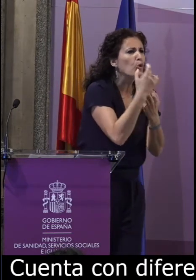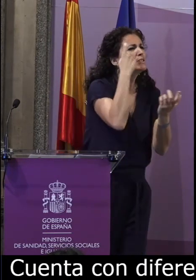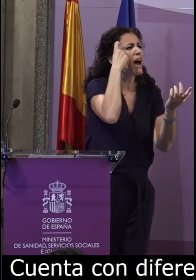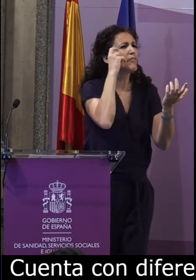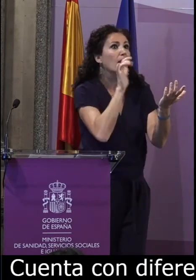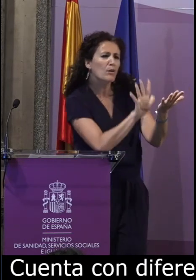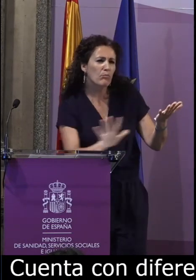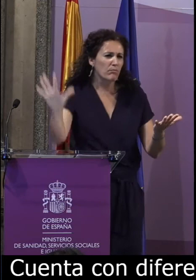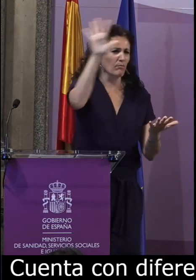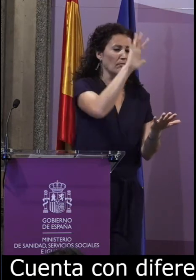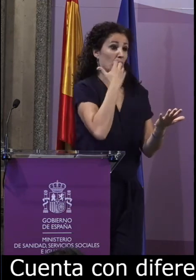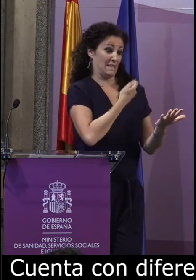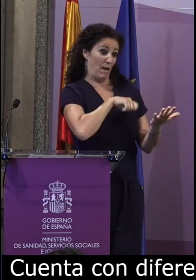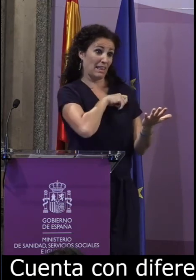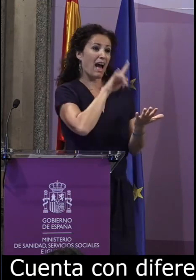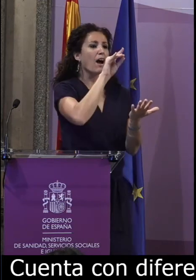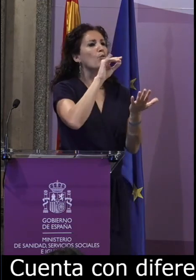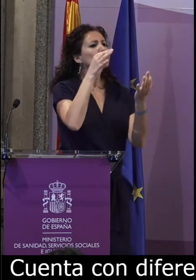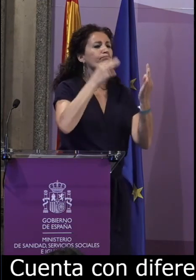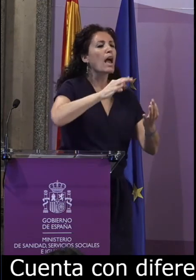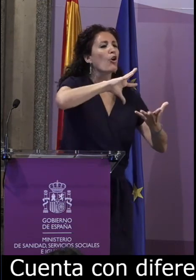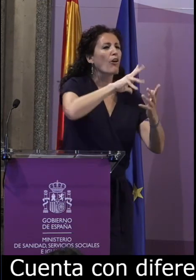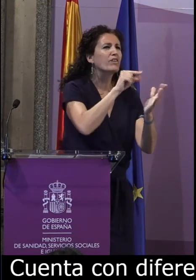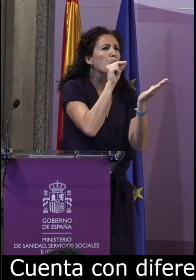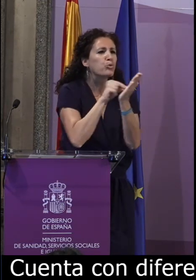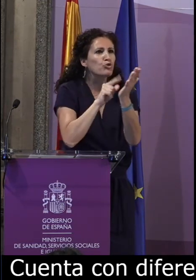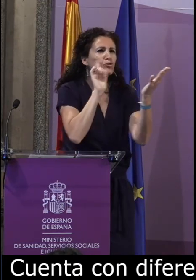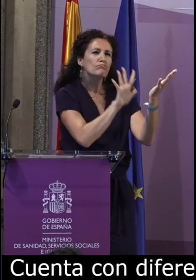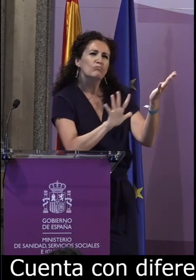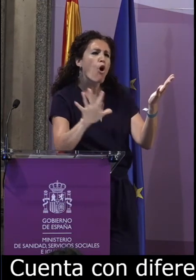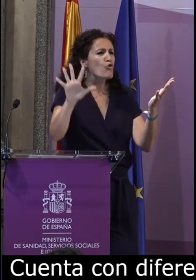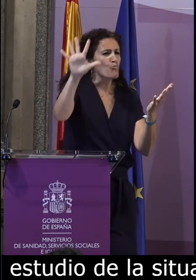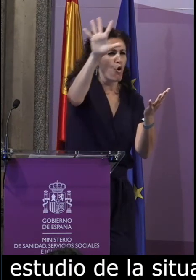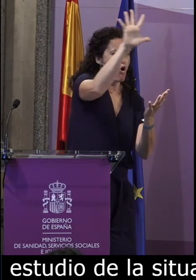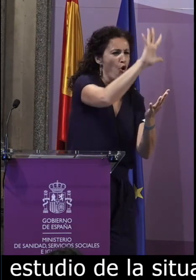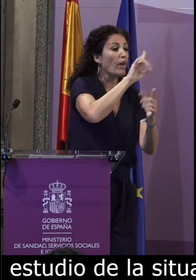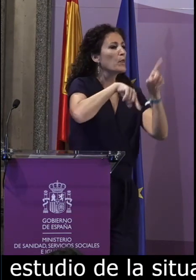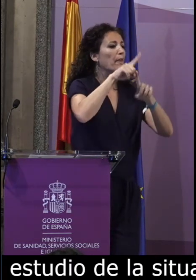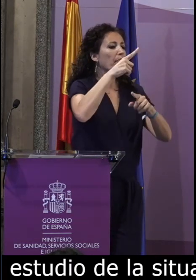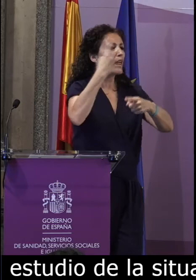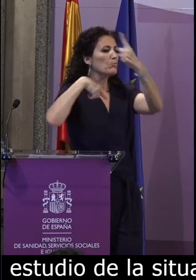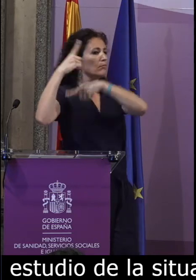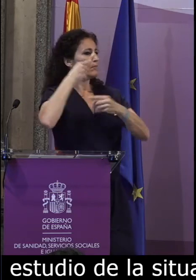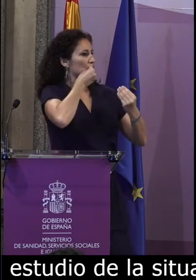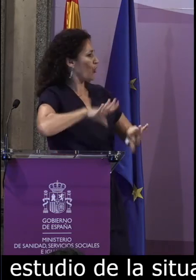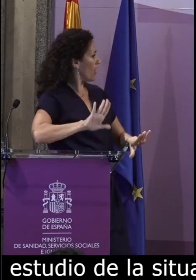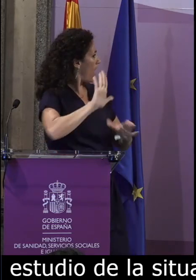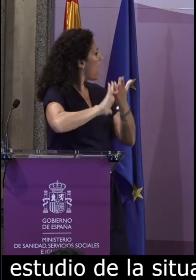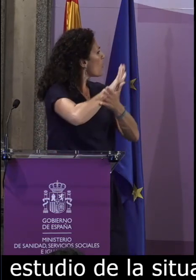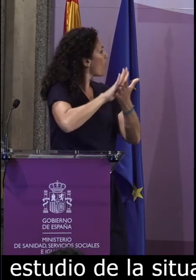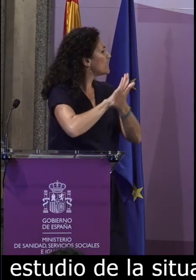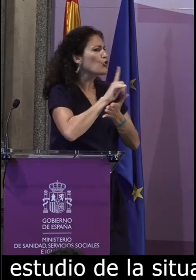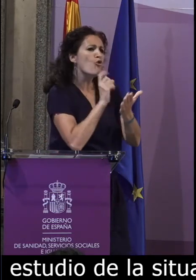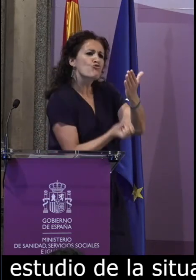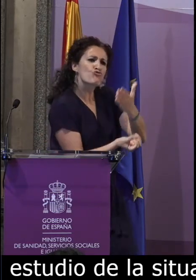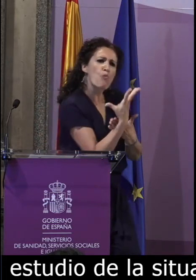que nos va a dar a conocer a nivel nacional la diferente lista de puntos